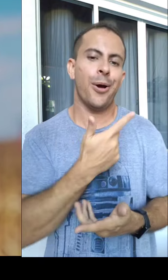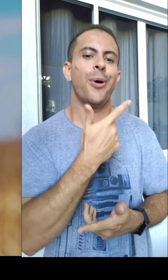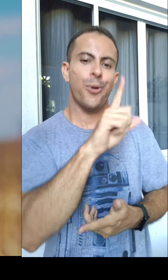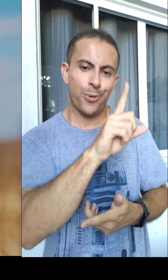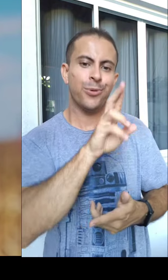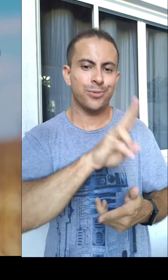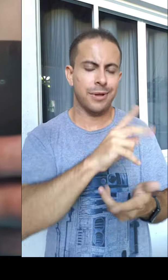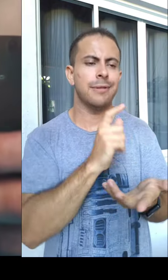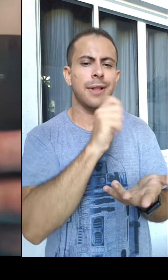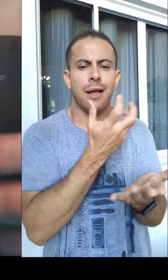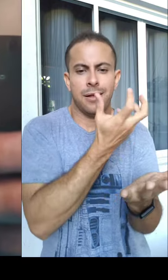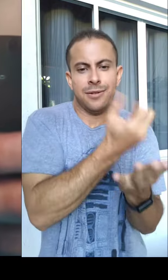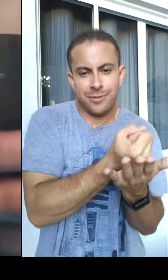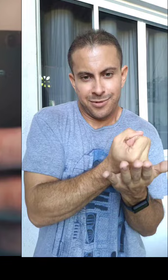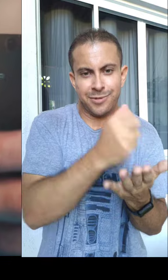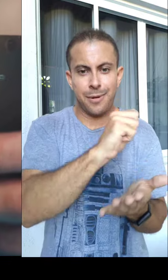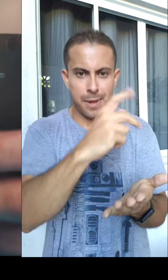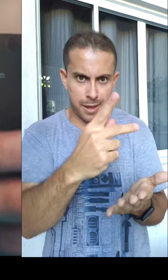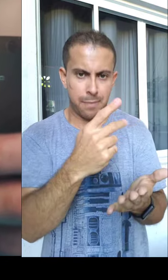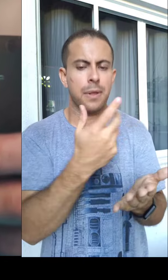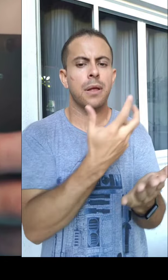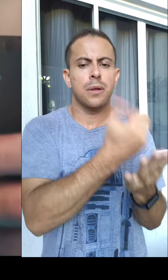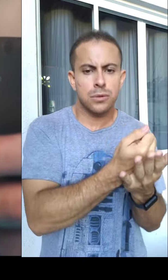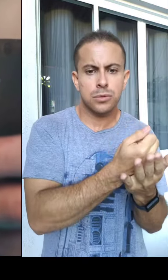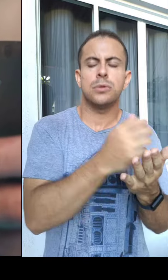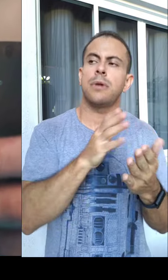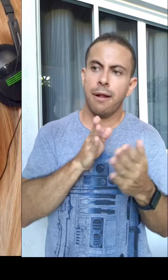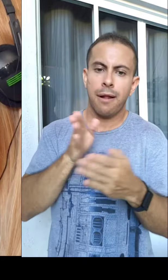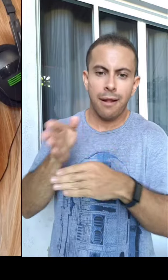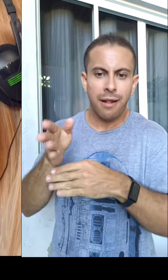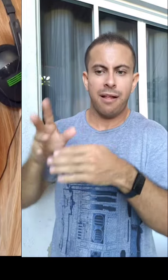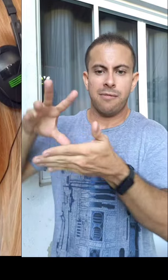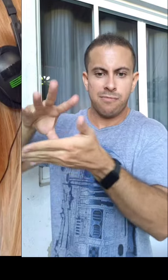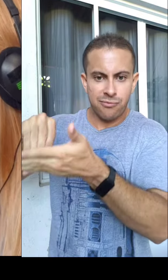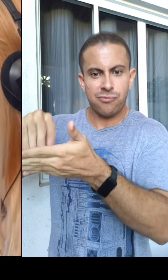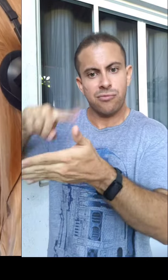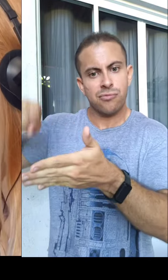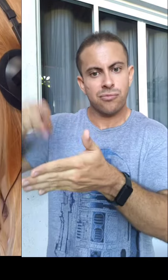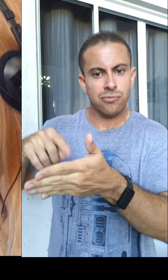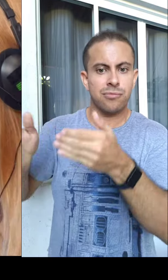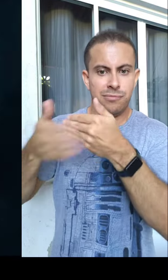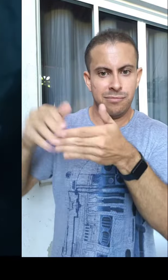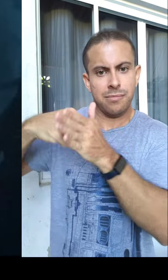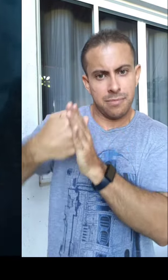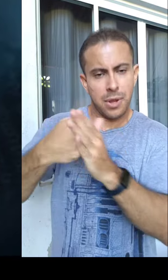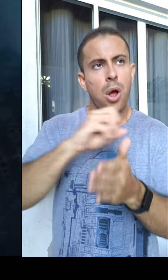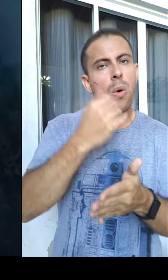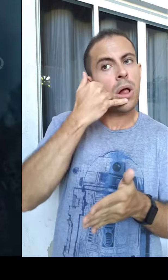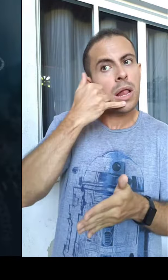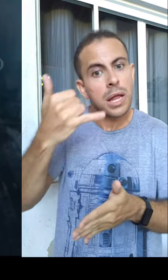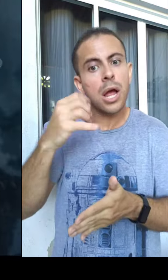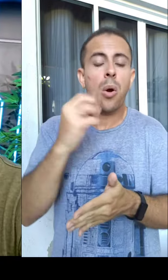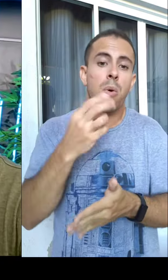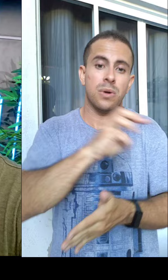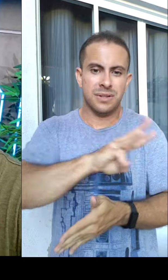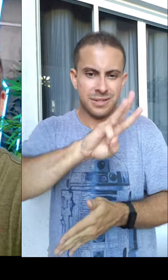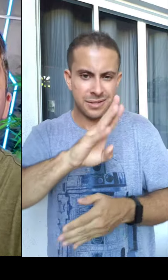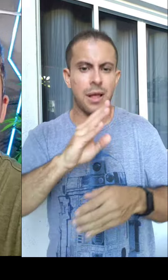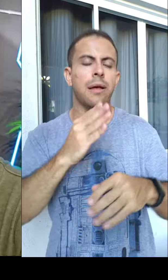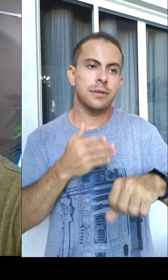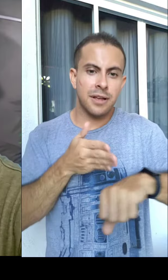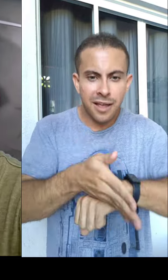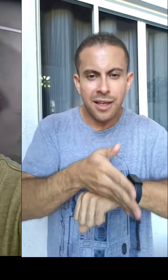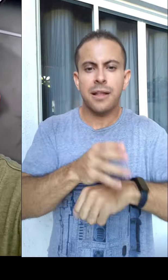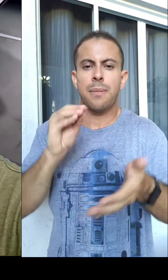remotamente, utilizando o aplicativo, em outro telefone, ligando para a central de atendimento, ou mesmo pela internet, basta